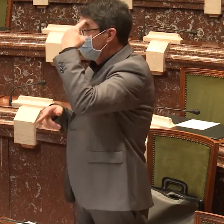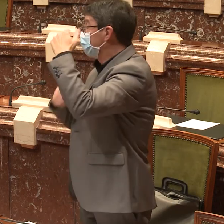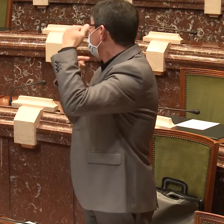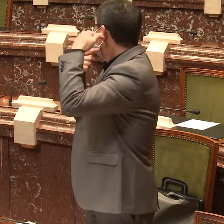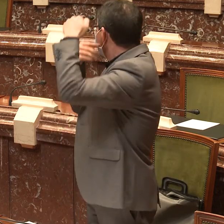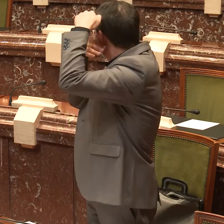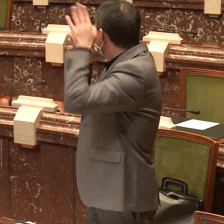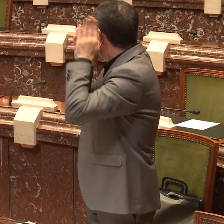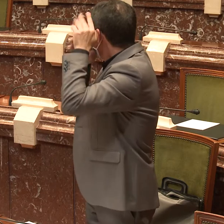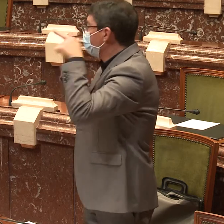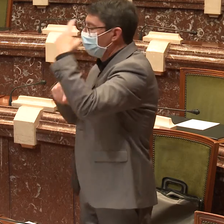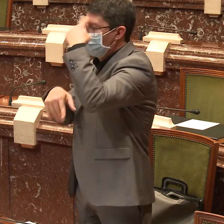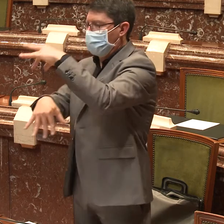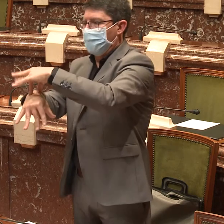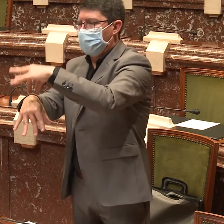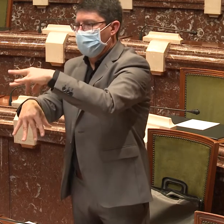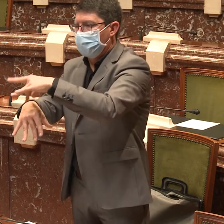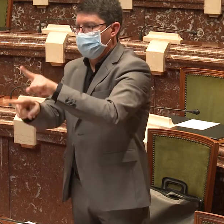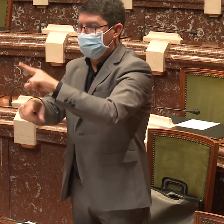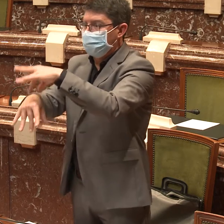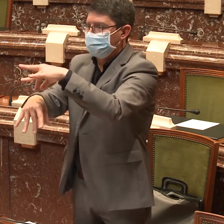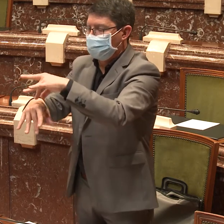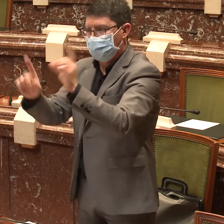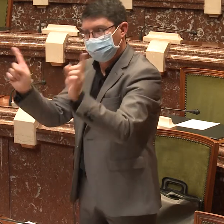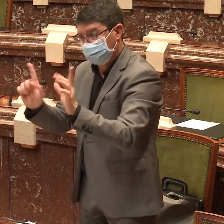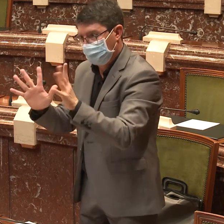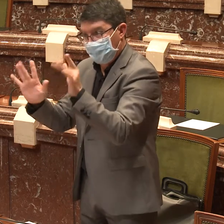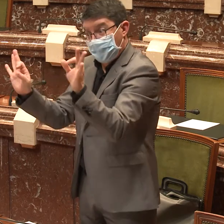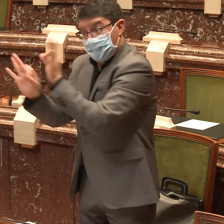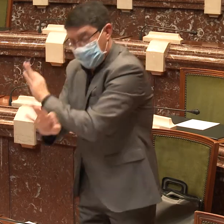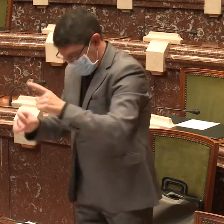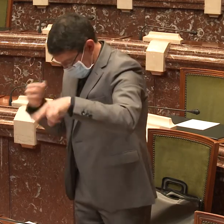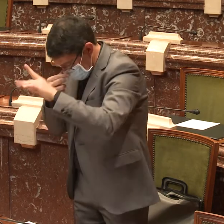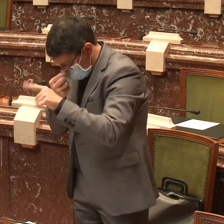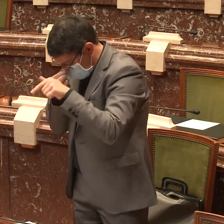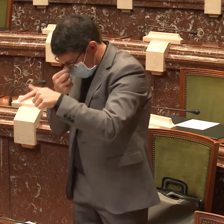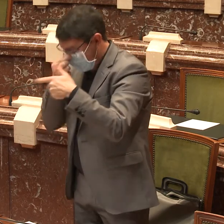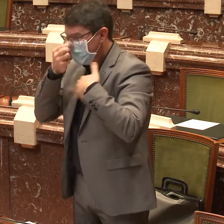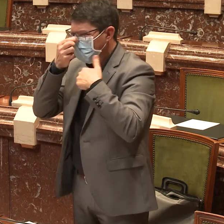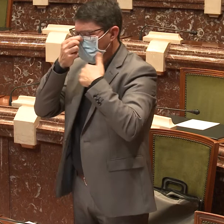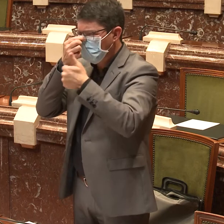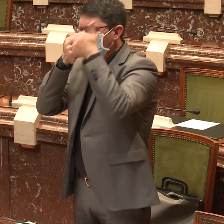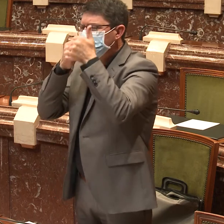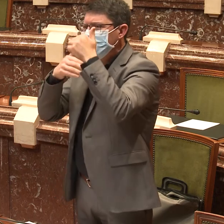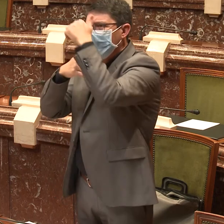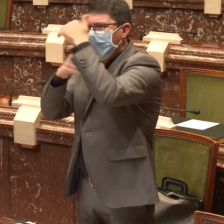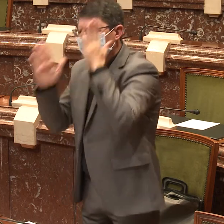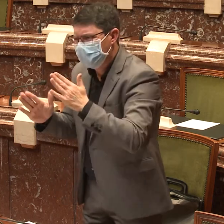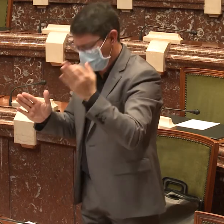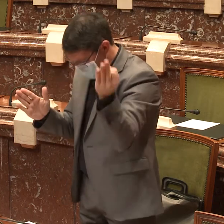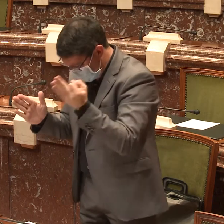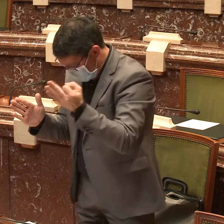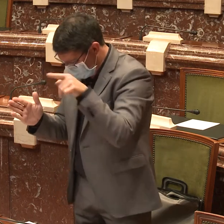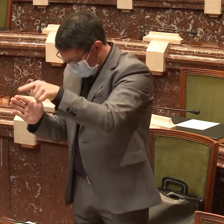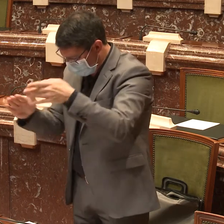la concepción de la sordera exclusivamente bajo el prisma de la patología auditiva, que